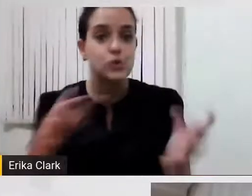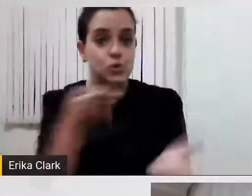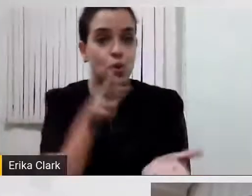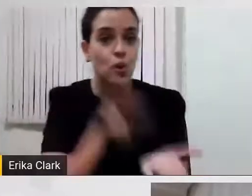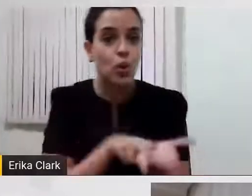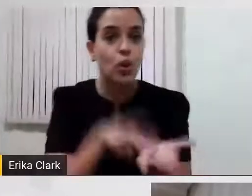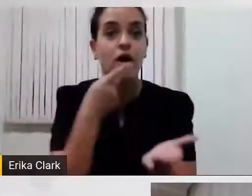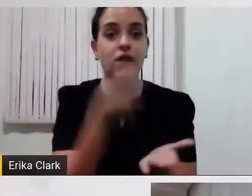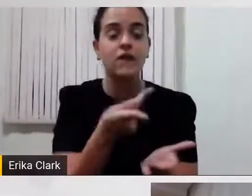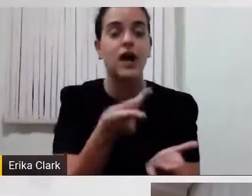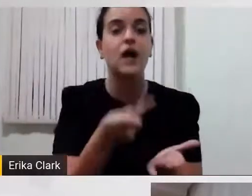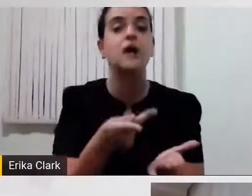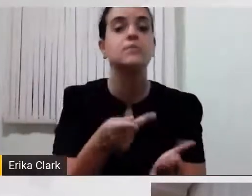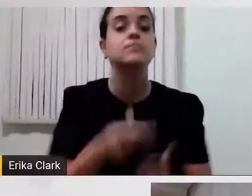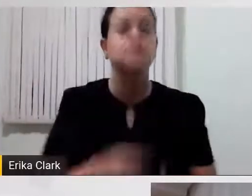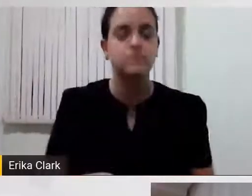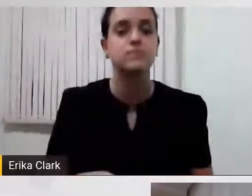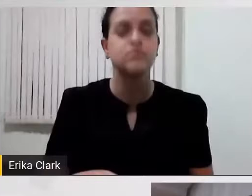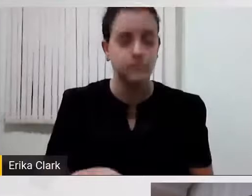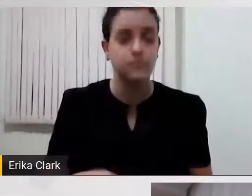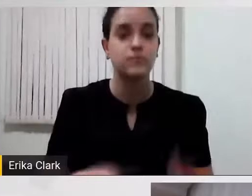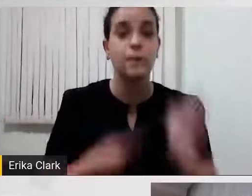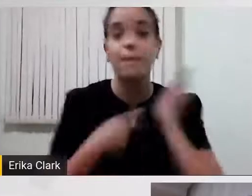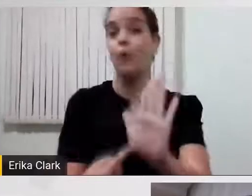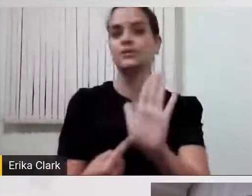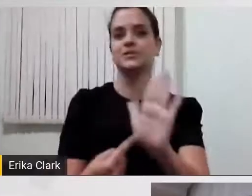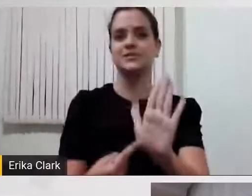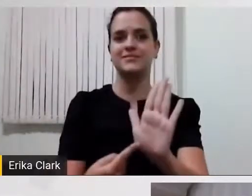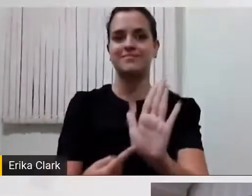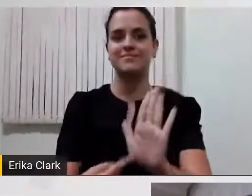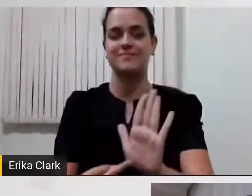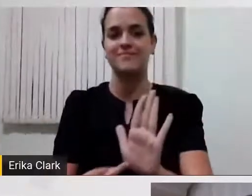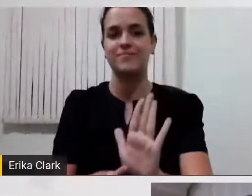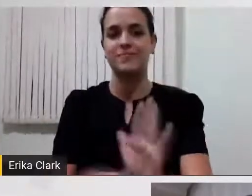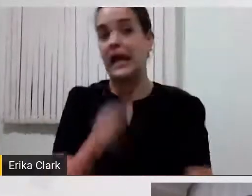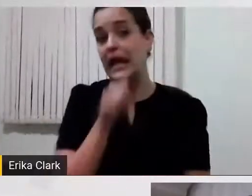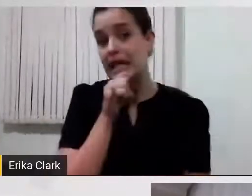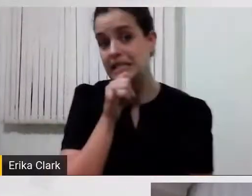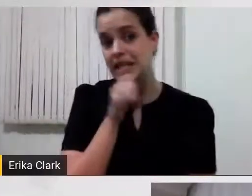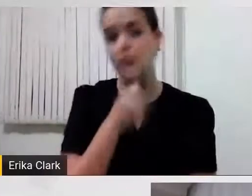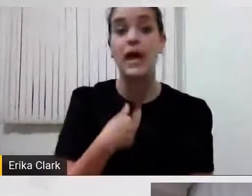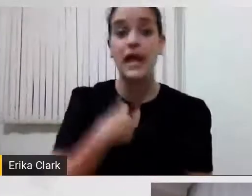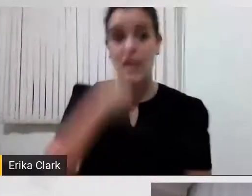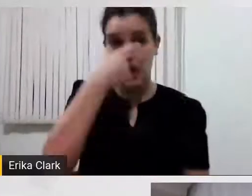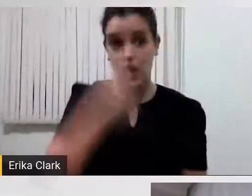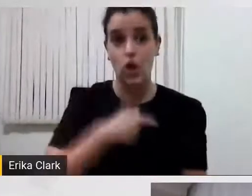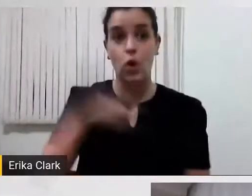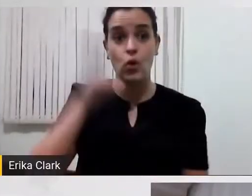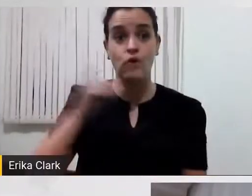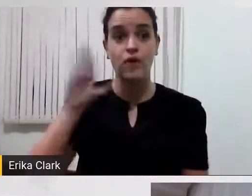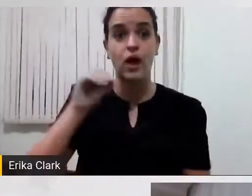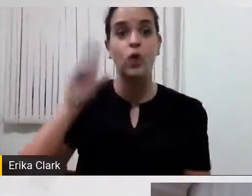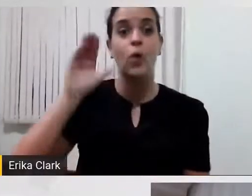Então, não tem limite. A gente vai criar sempre alternativas para fazer com que aquela pessoa se comunique,